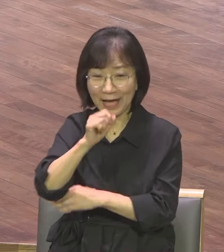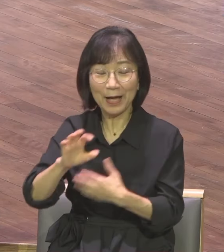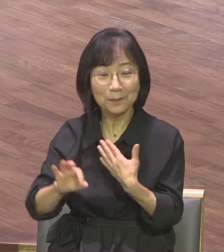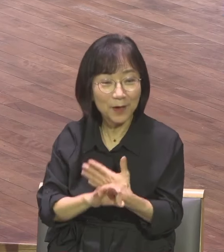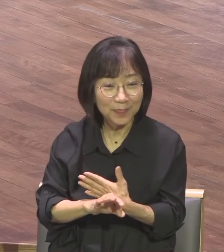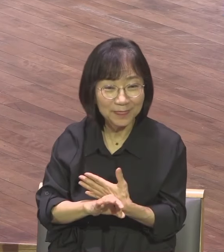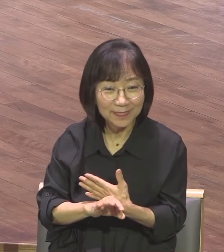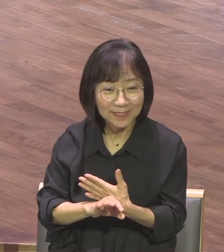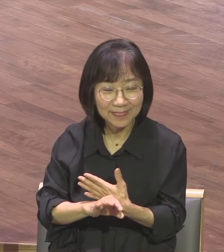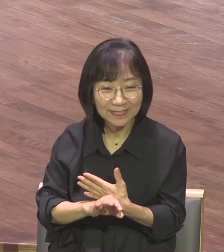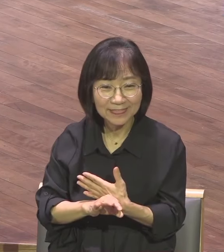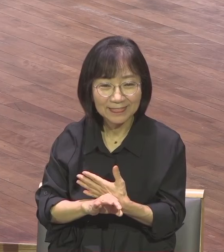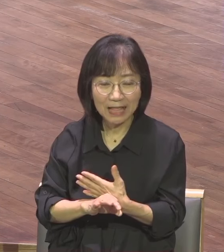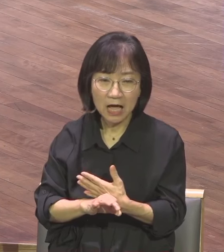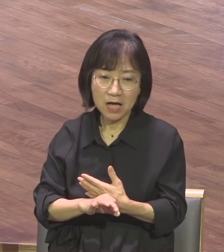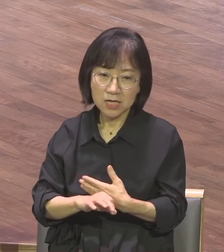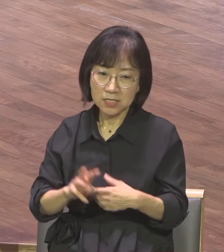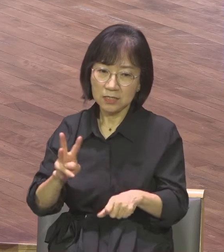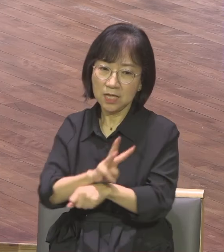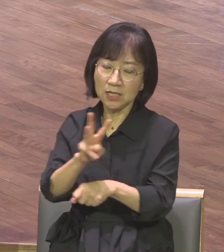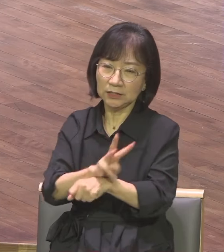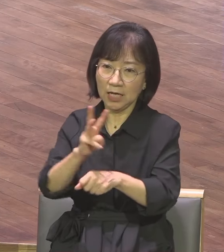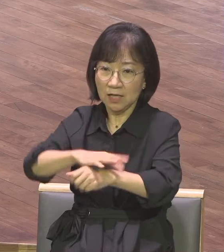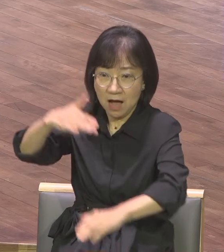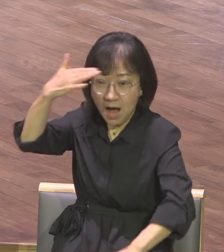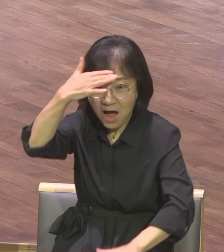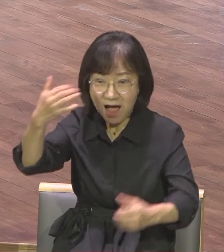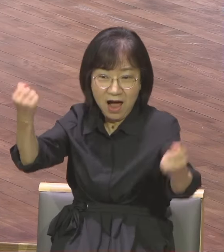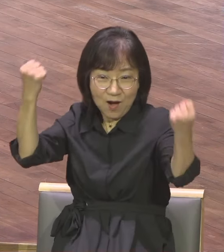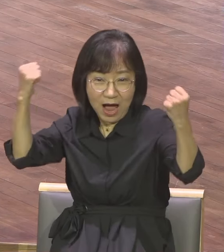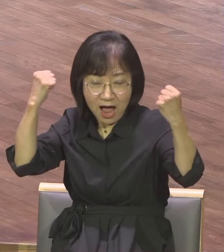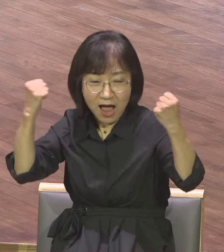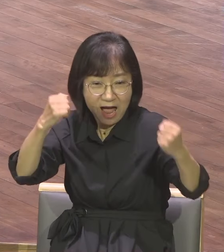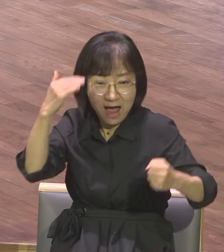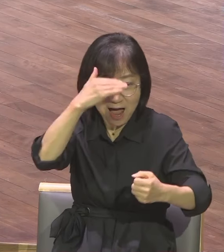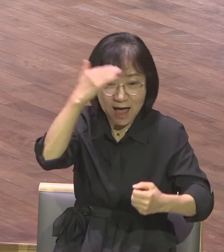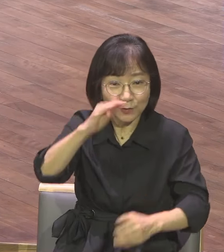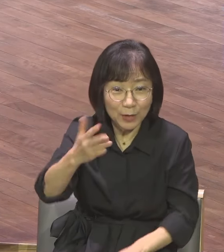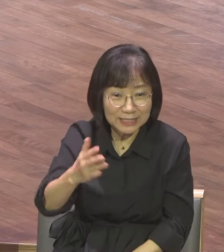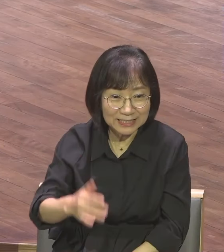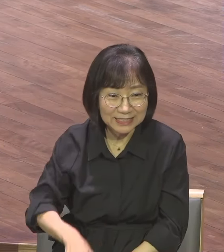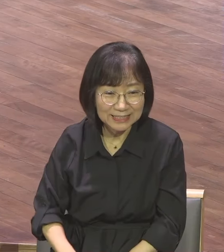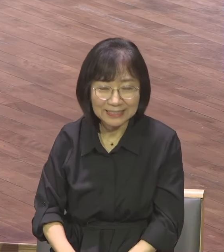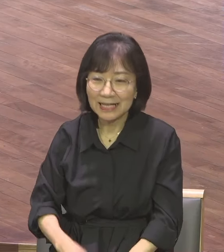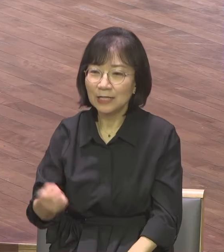기도는 5분만 해야 되고 왜 성경은 3장만 읽어야 되고 왜 예배는 1시간만 드려야 되는가